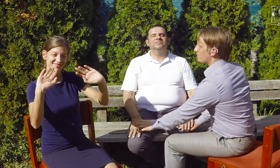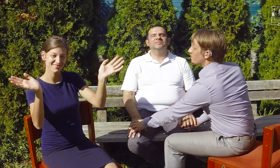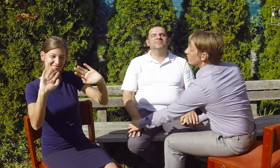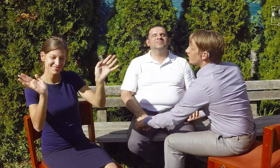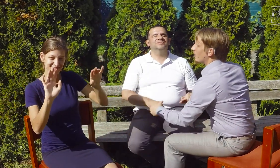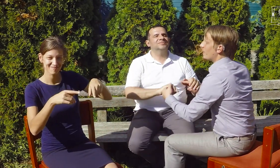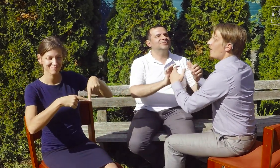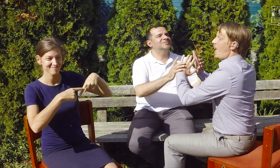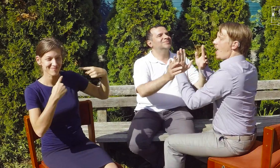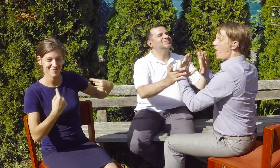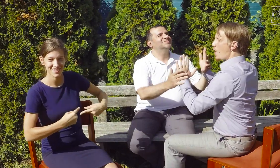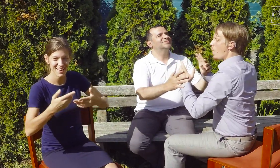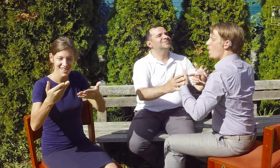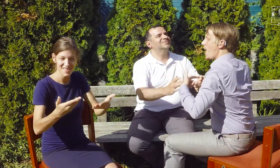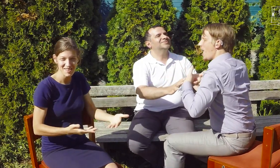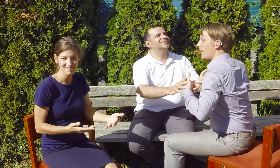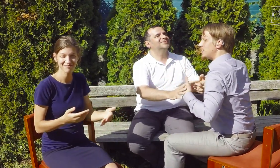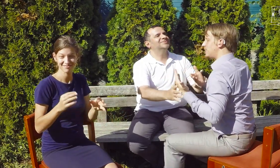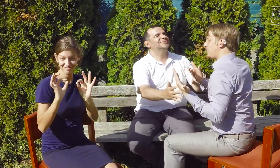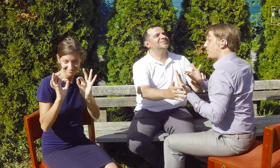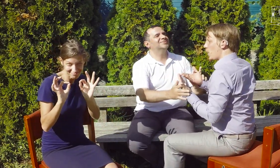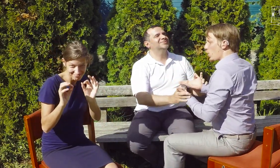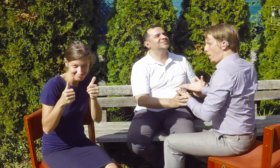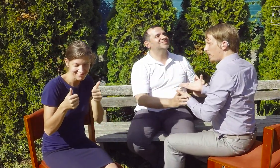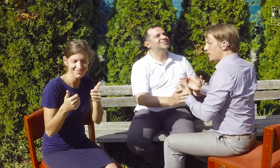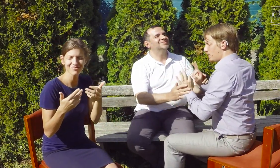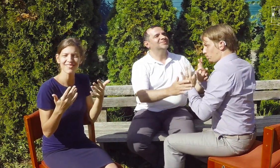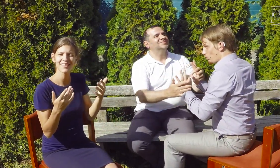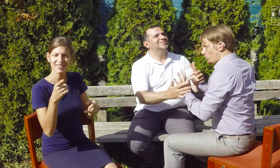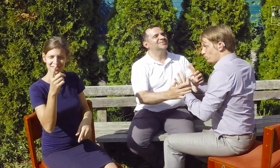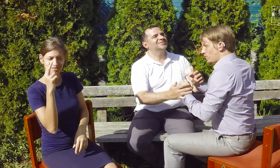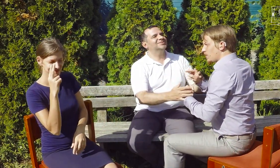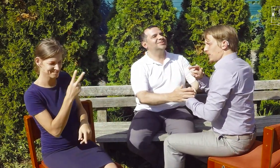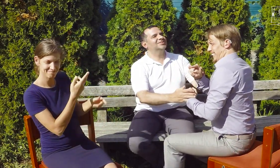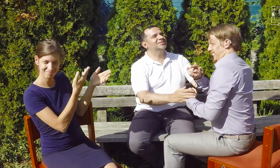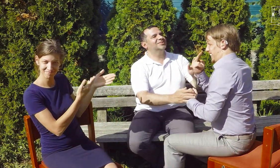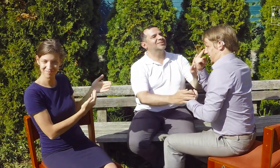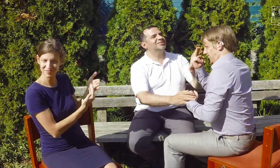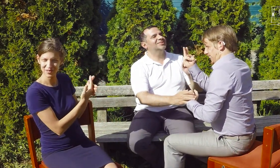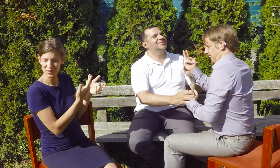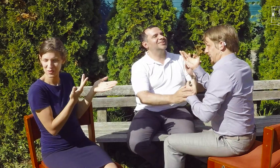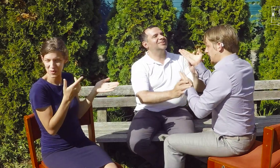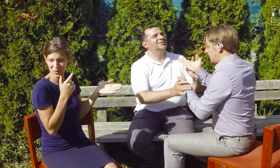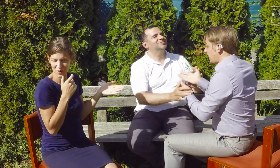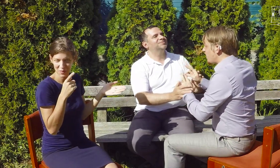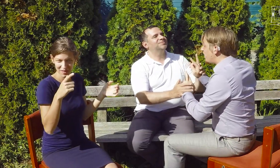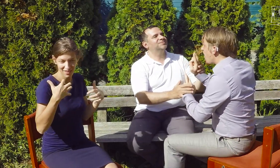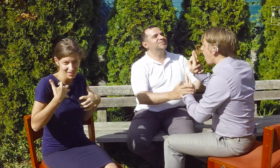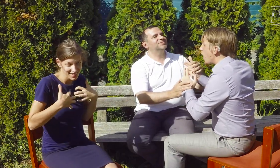Hallo, herzlich willkommen. Geht es euch gut? Ihr seht hier diesen Menschen neben mir. Ihr